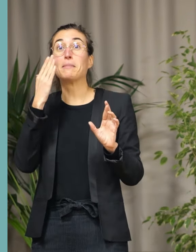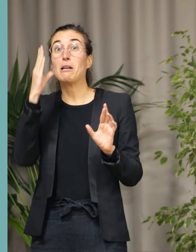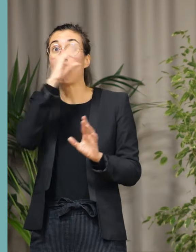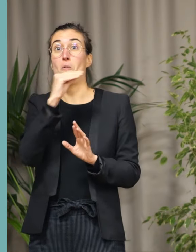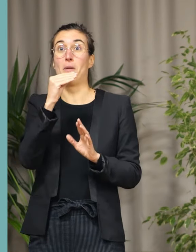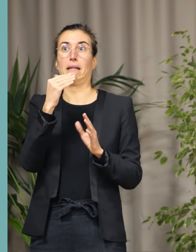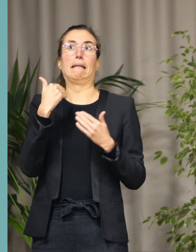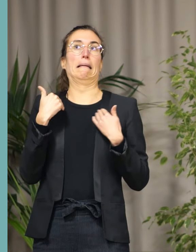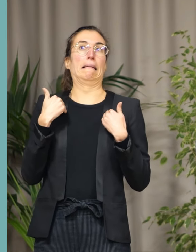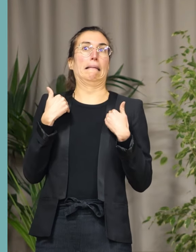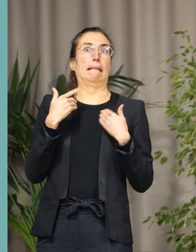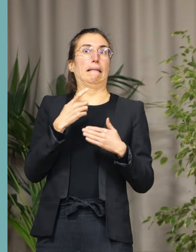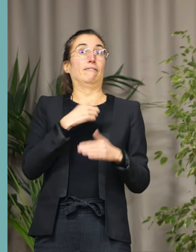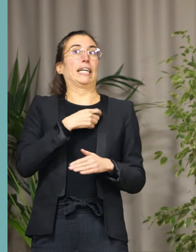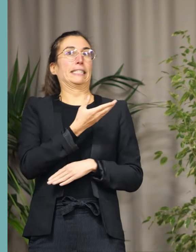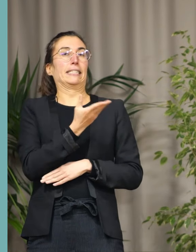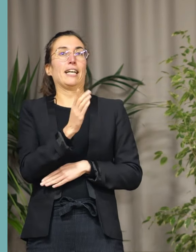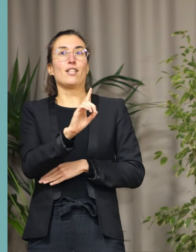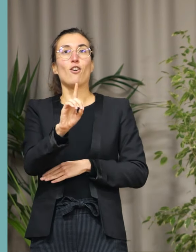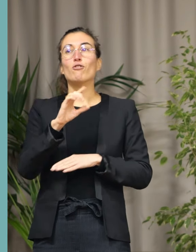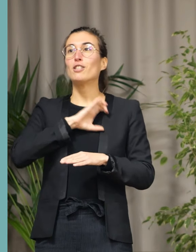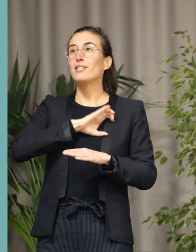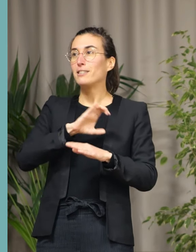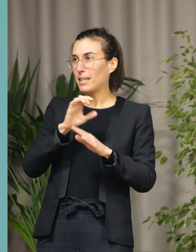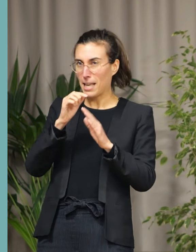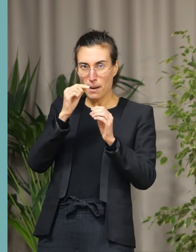parce qu'évidemment j'ai essayé de faire une liste exhaustive.